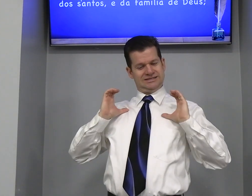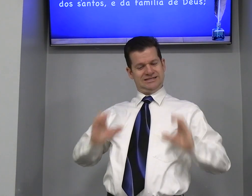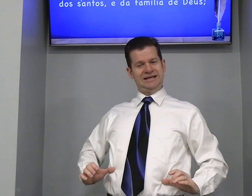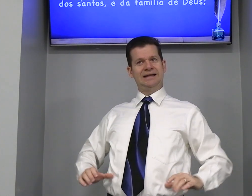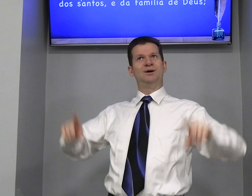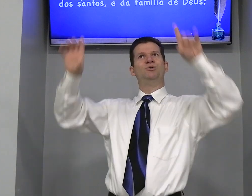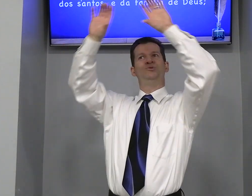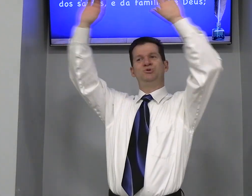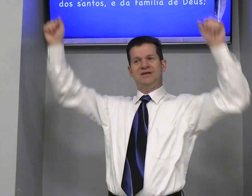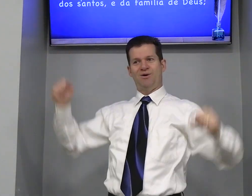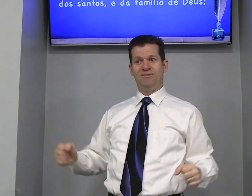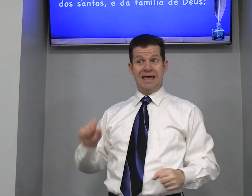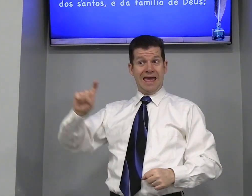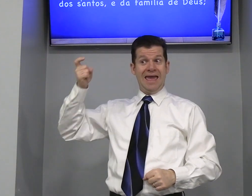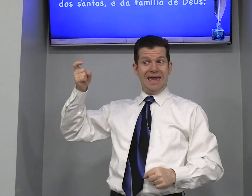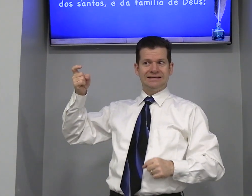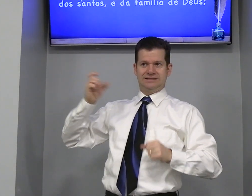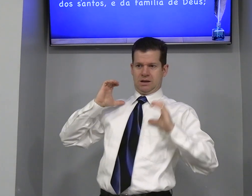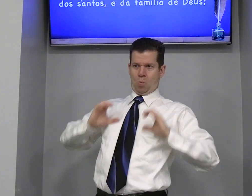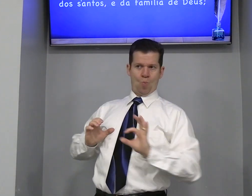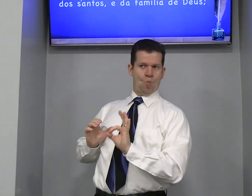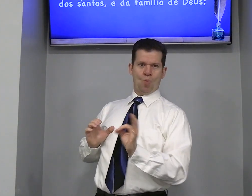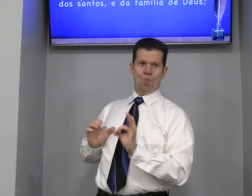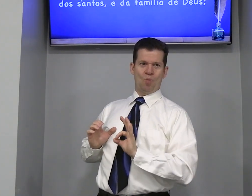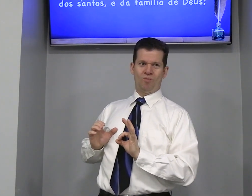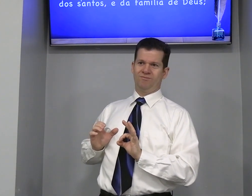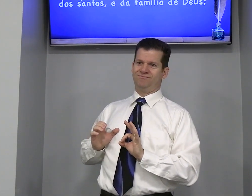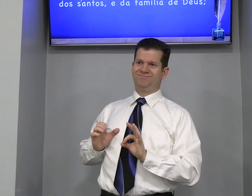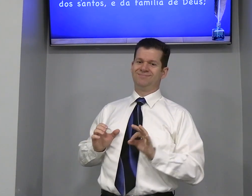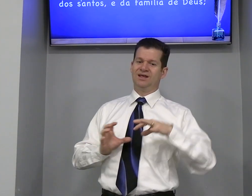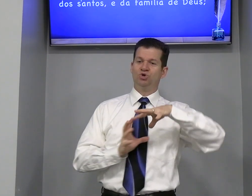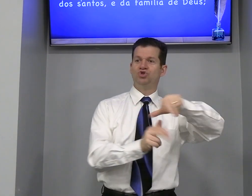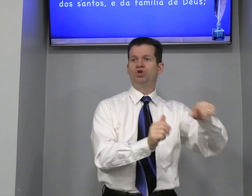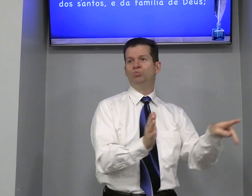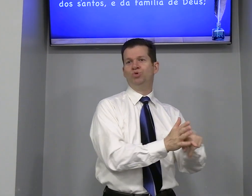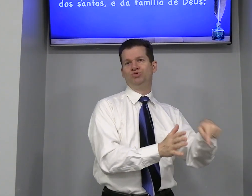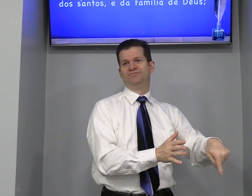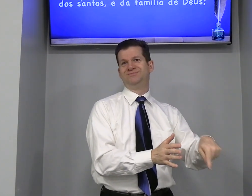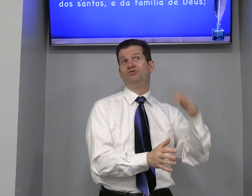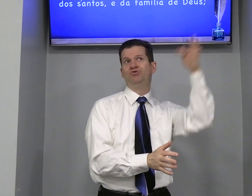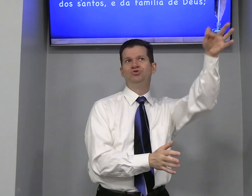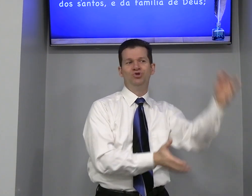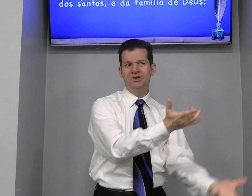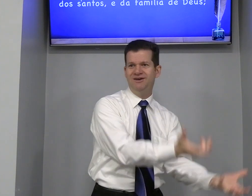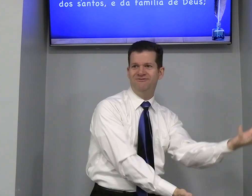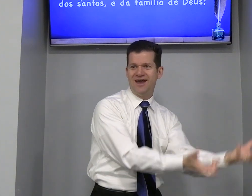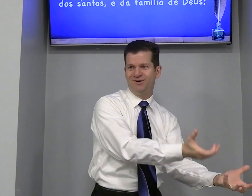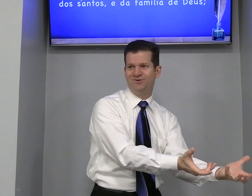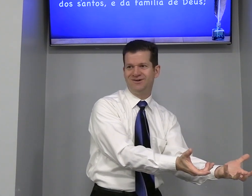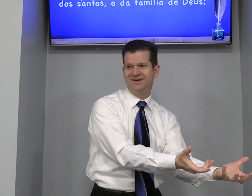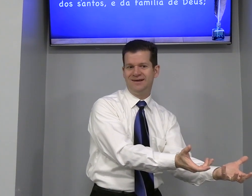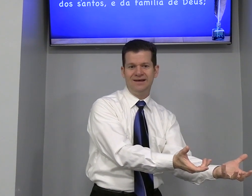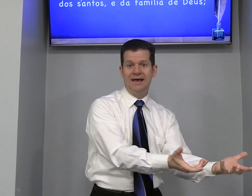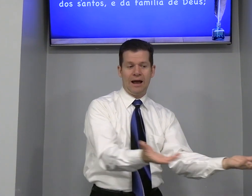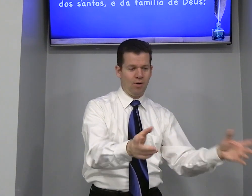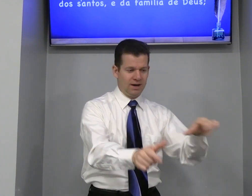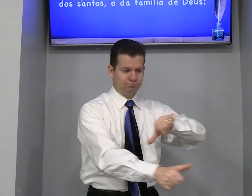Cidadão Do céu Ex Só do mundo Futuro Inferno Agora